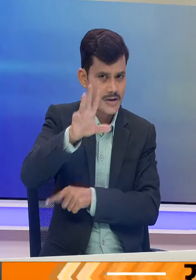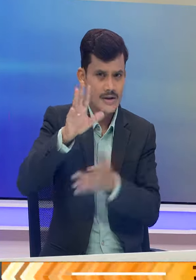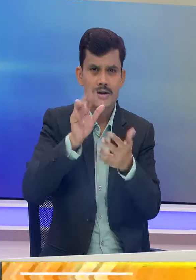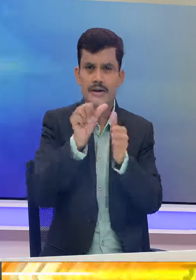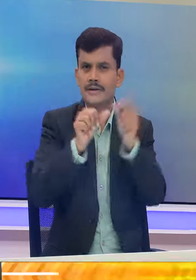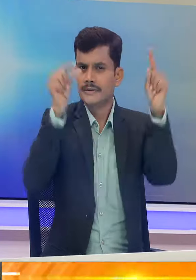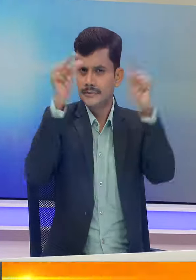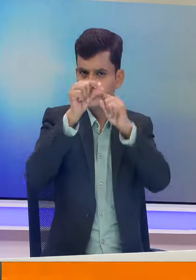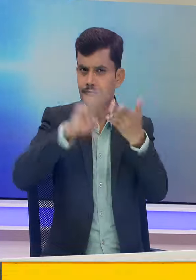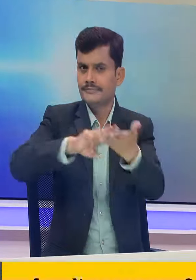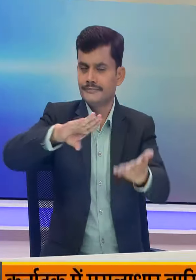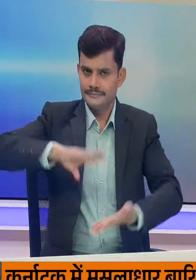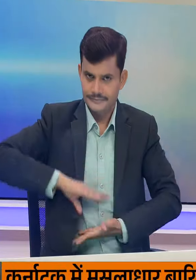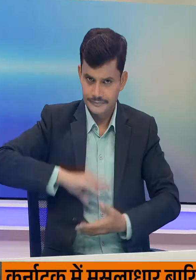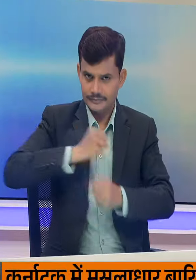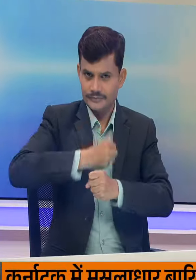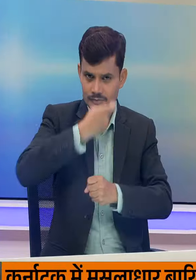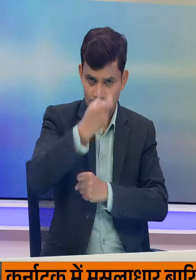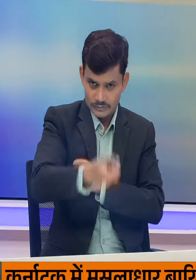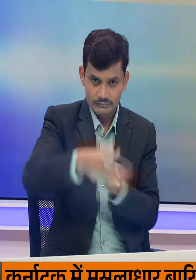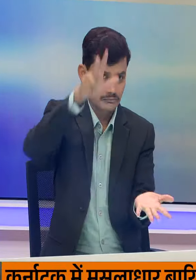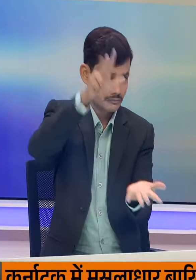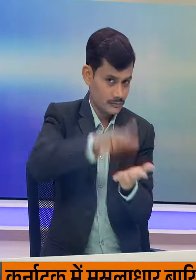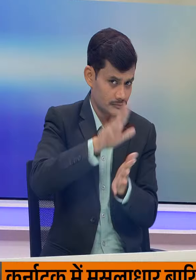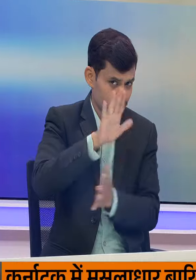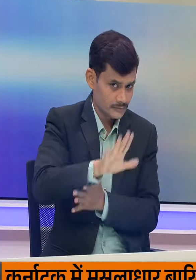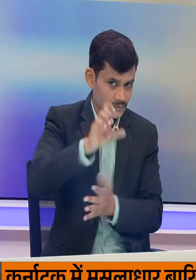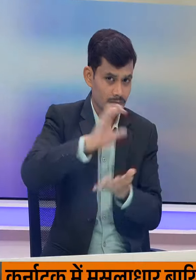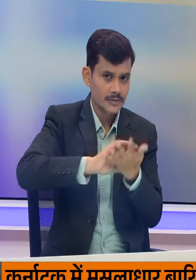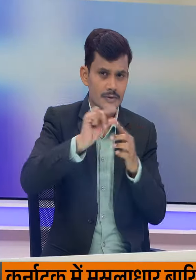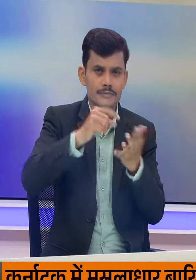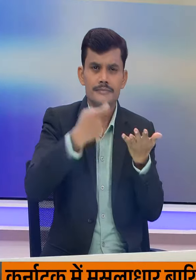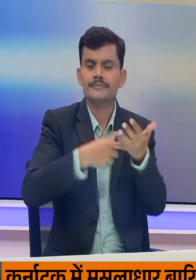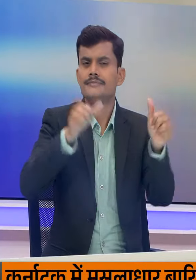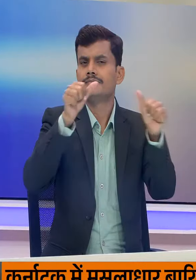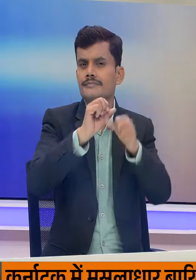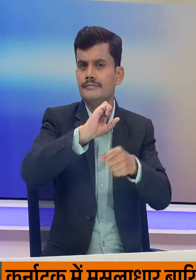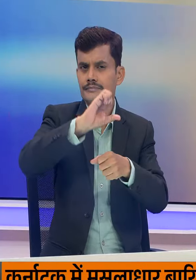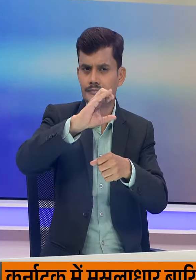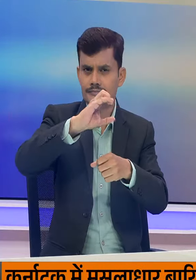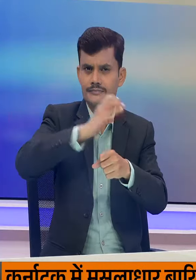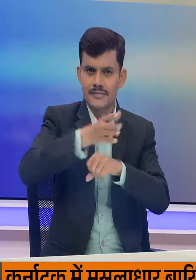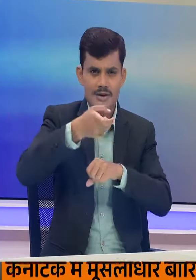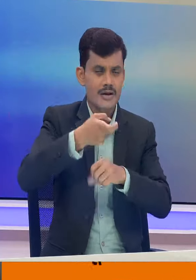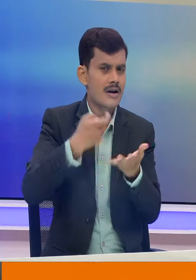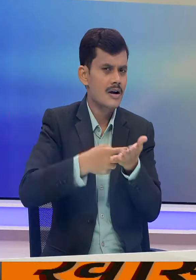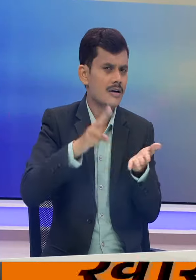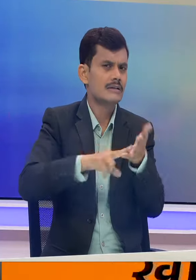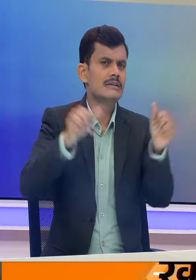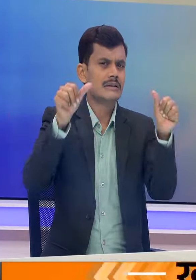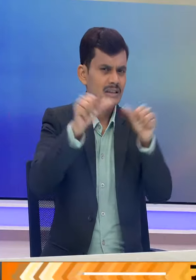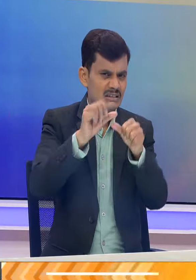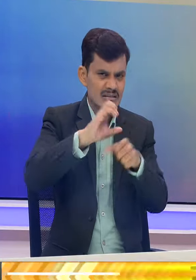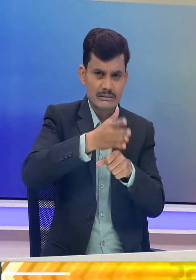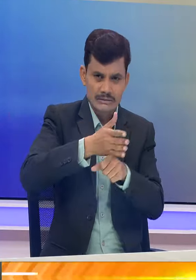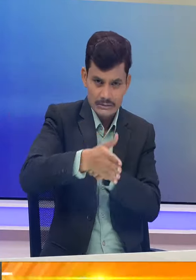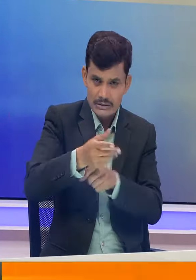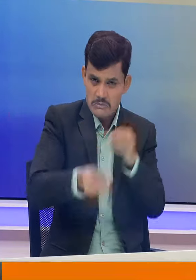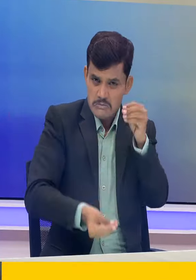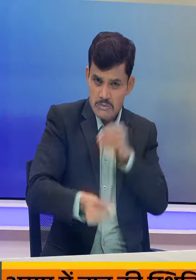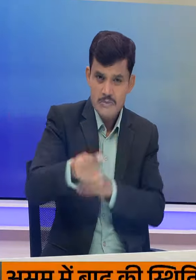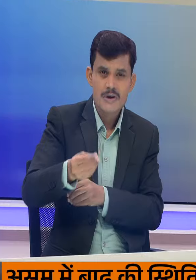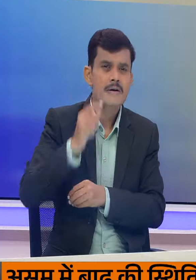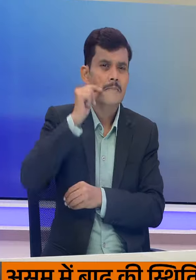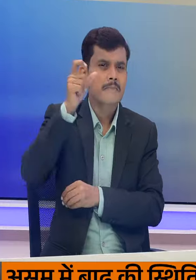महराश्टर और गुजरात में रिपोर्ट किया गया चांदिपुरा वाइरस एक RNA वाइरस है जो सबसे ज़्यदा मादा